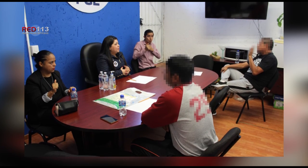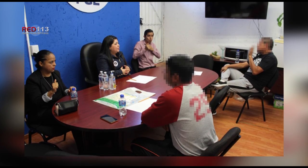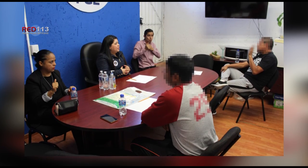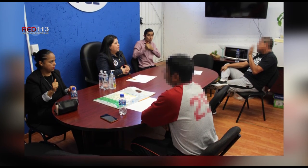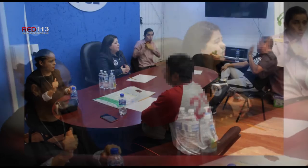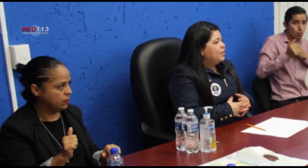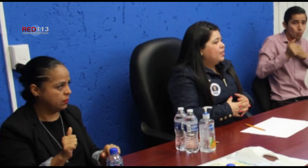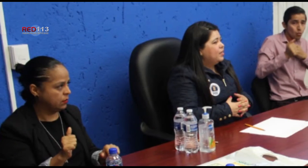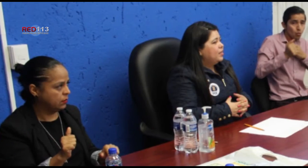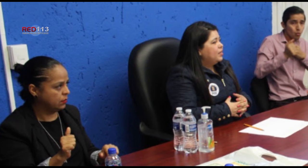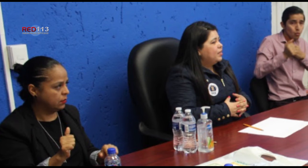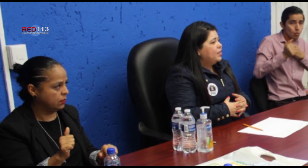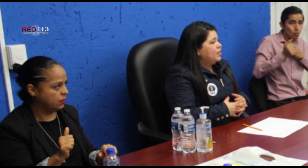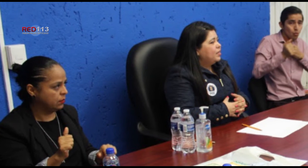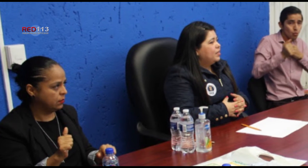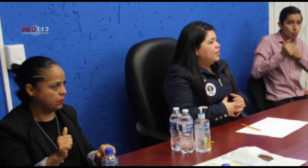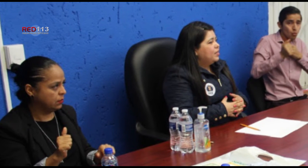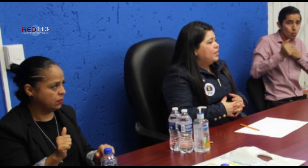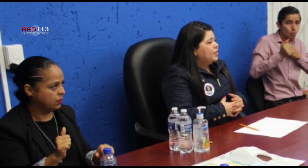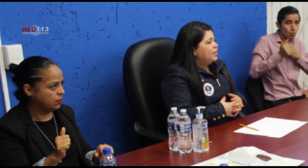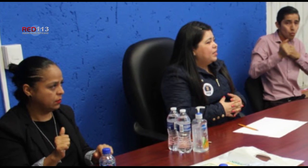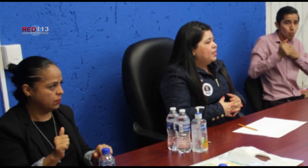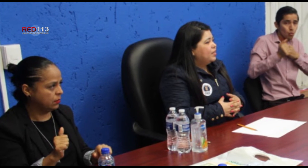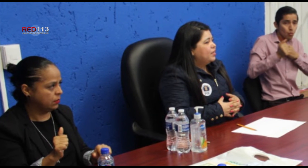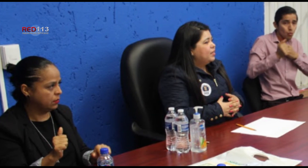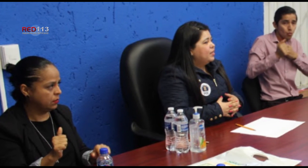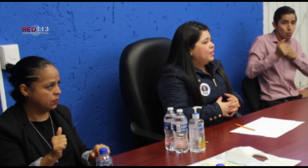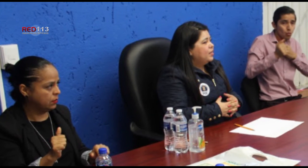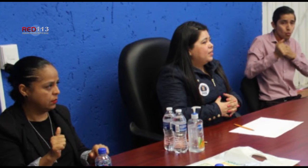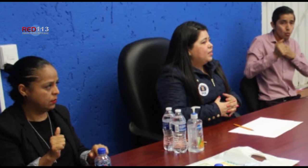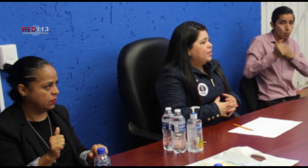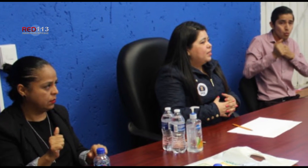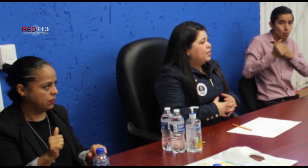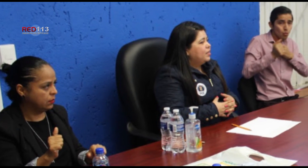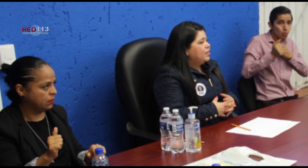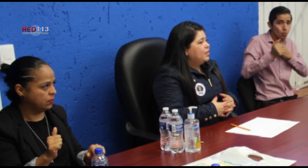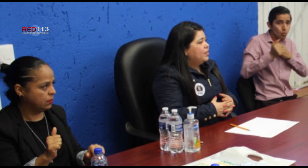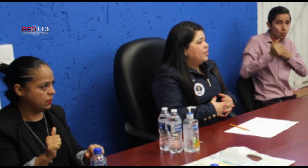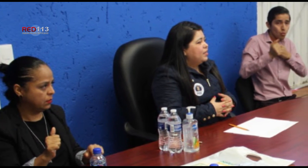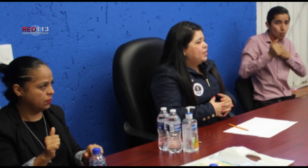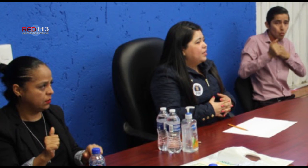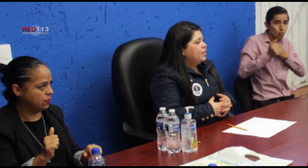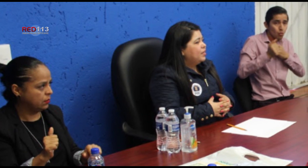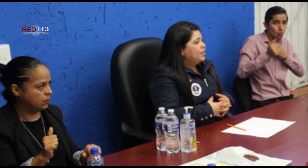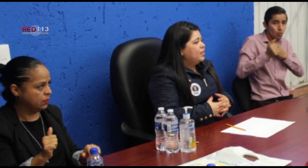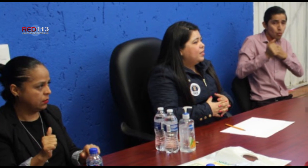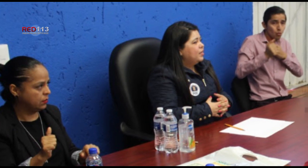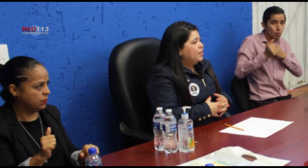prerrogativas es una obligación que debe estar presente en el actuar de las y los servidores públicos. Informo para Redchip